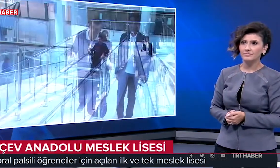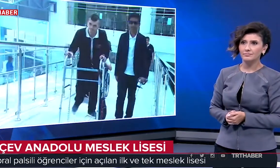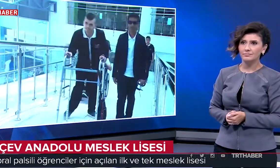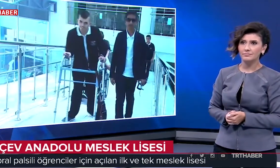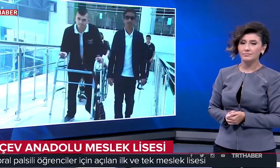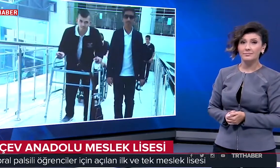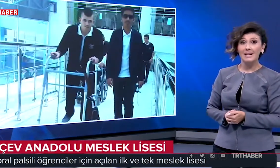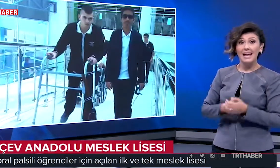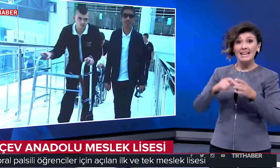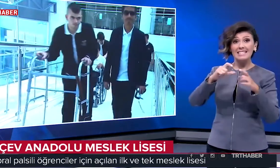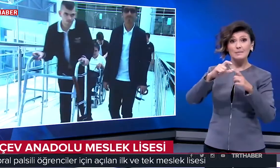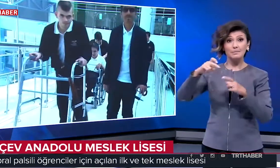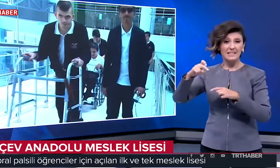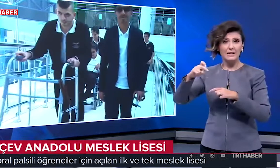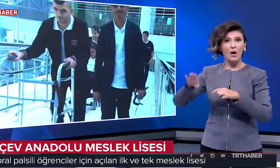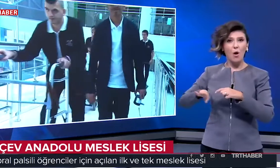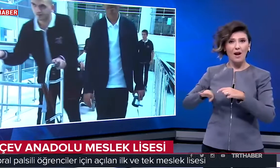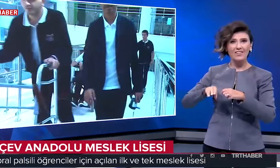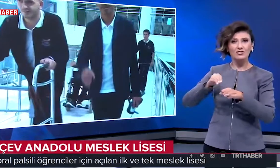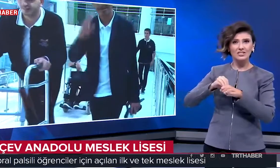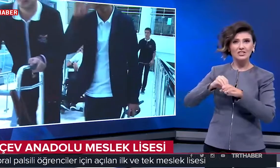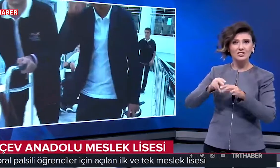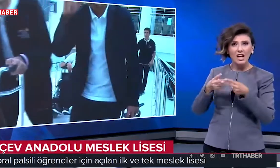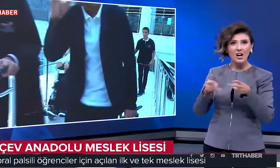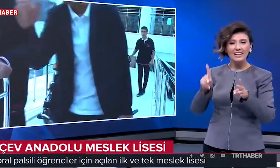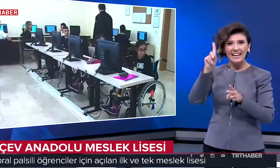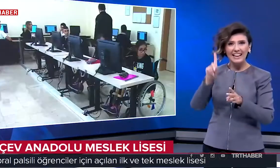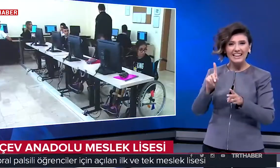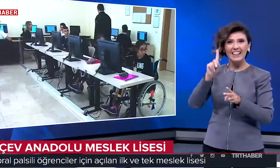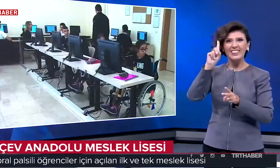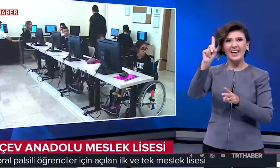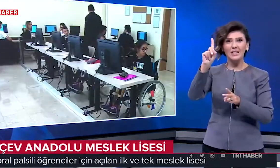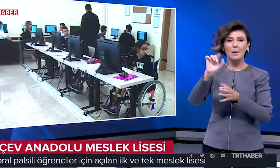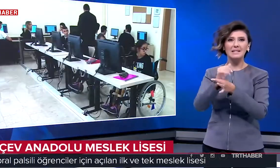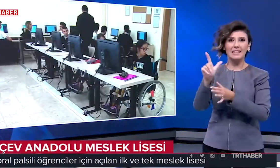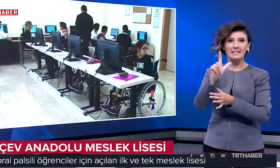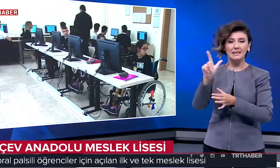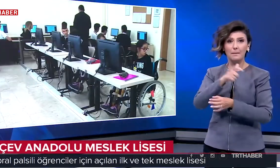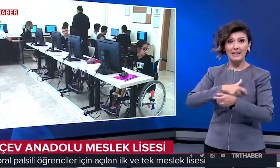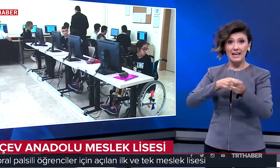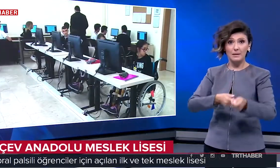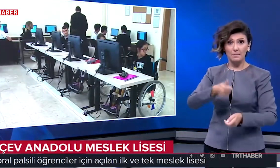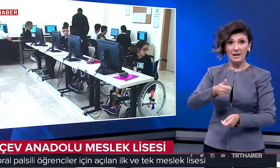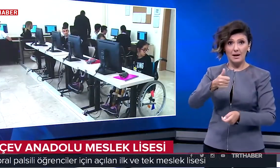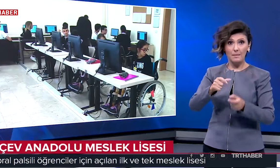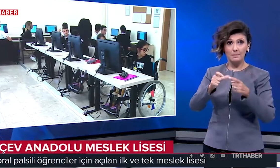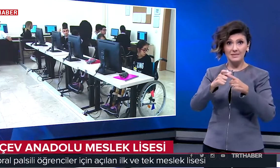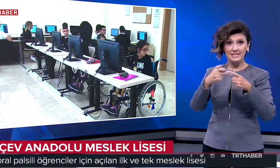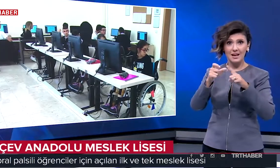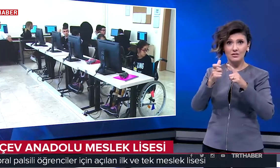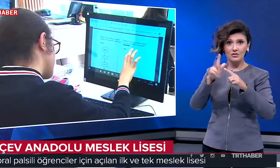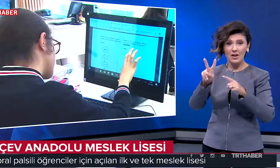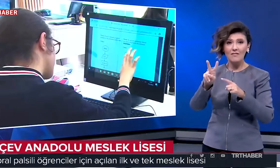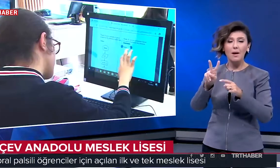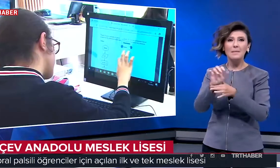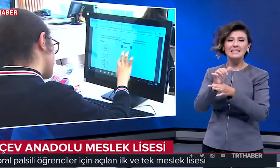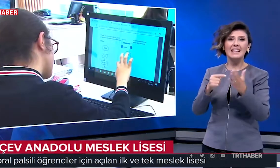Serebral palsili öğrenciler için açılan ilk ve tek meslek lisesi. Milli Eğitim Bakanlığı'na bağlı Serçe Mesleki ve Teknik Anadolu Lisesi.